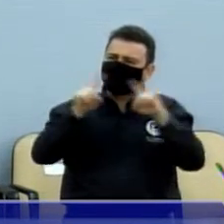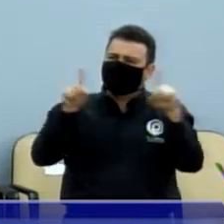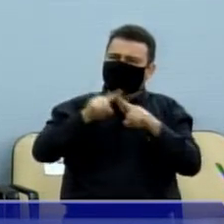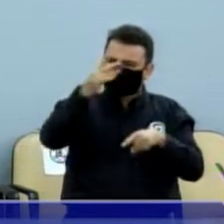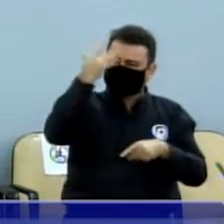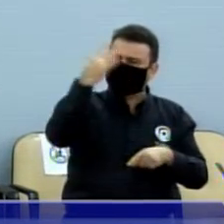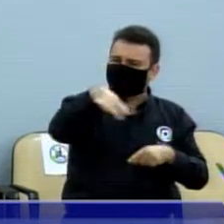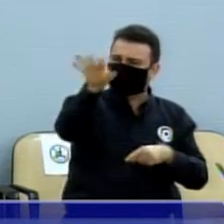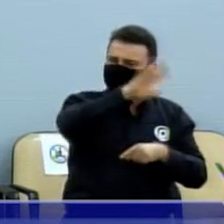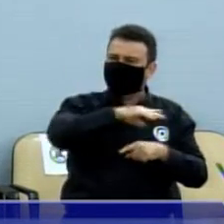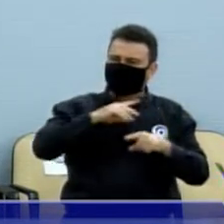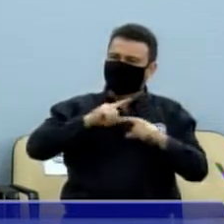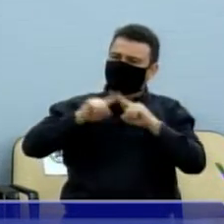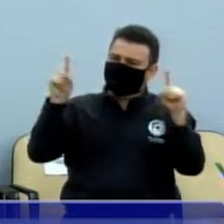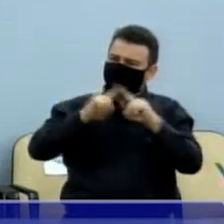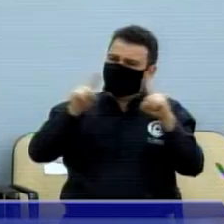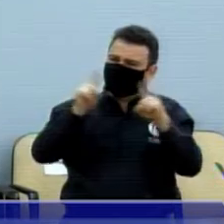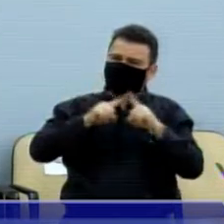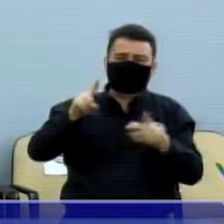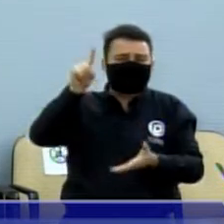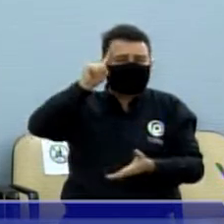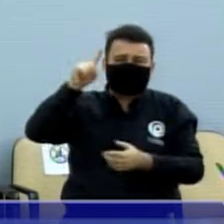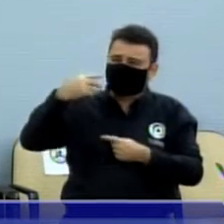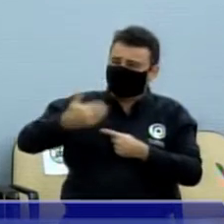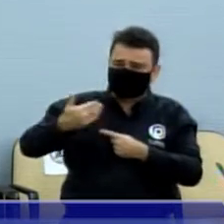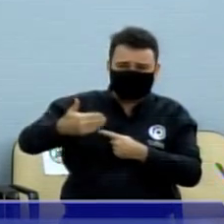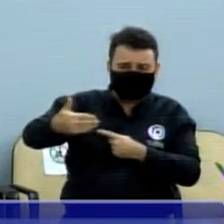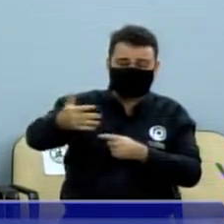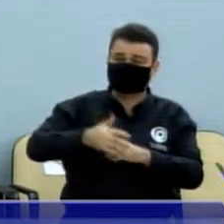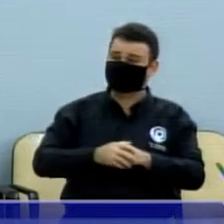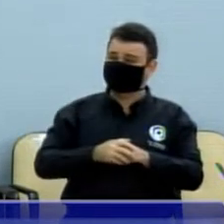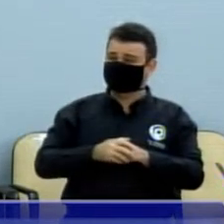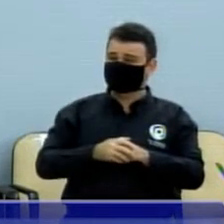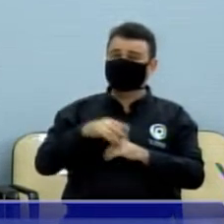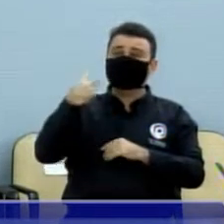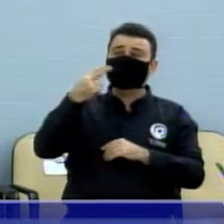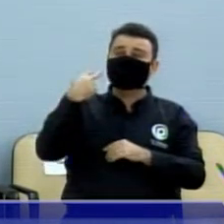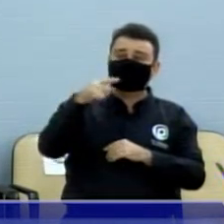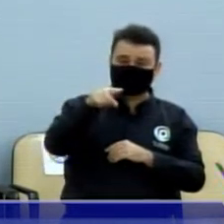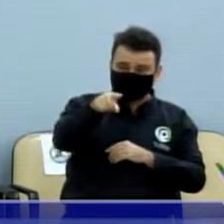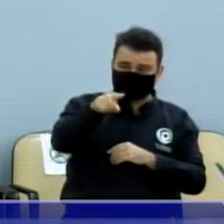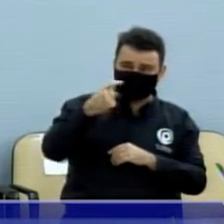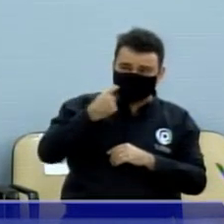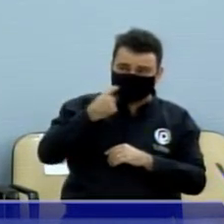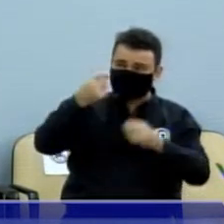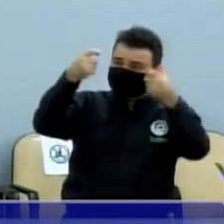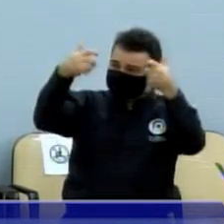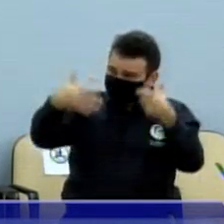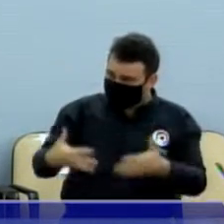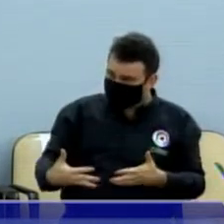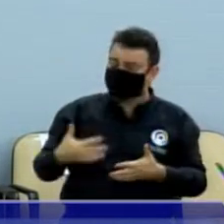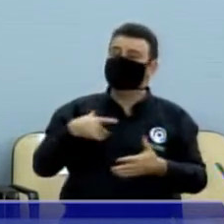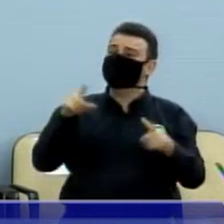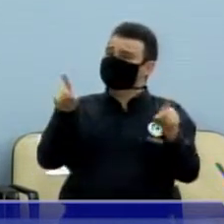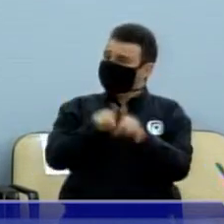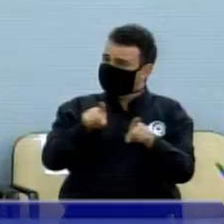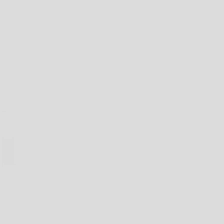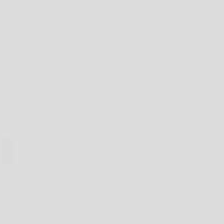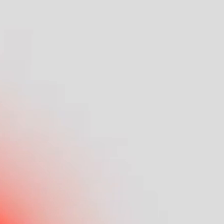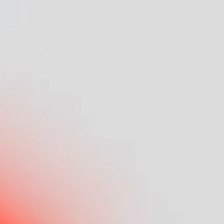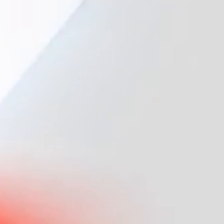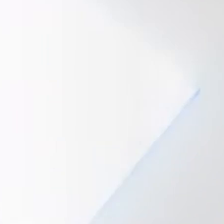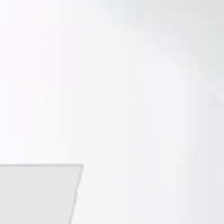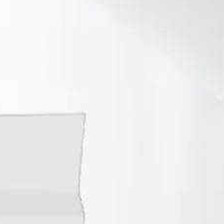aqui uma verdade, que ele diz que todos os dias também ele recebe notícias do abandono da unidade escolar em todos os sentidos.